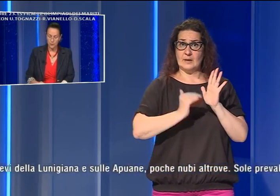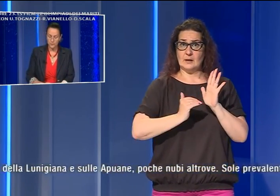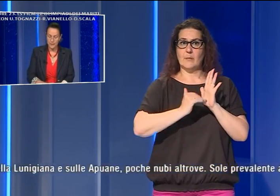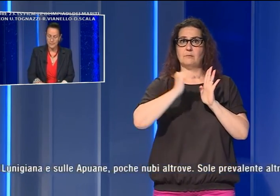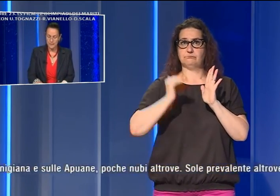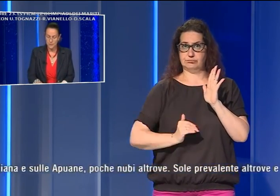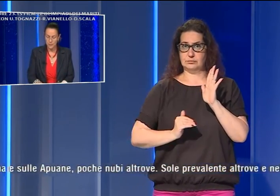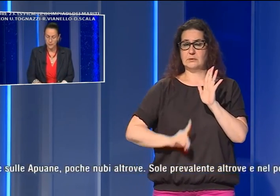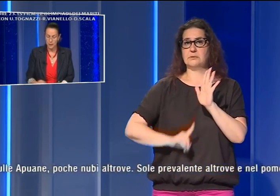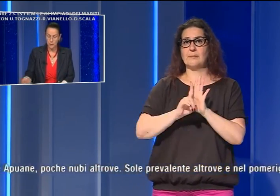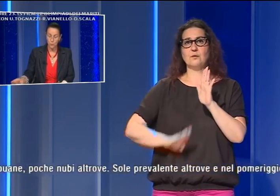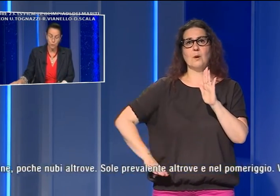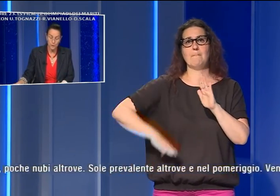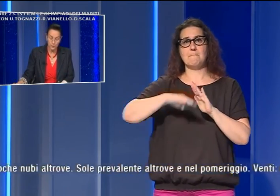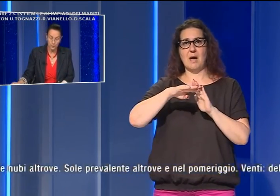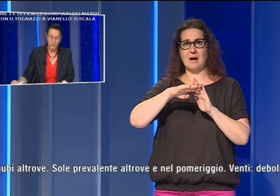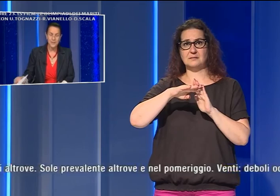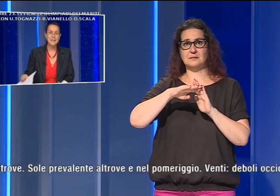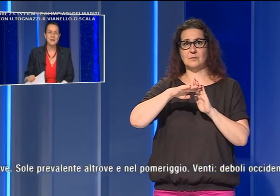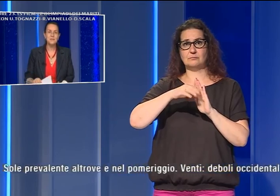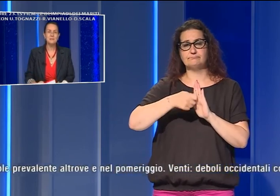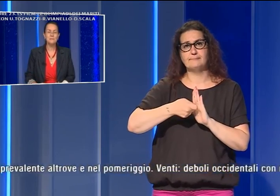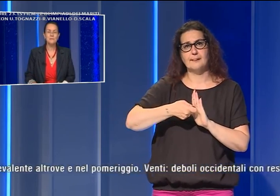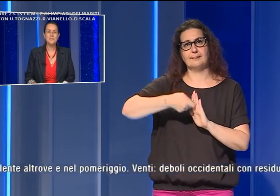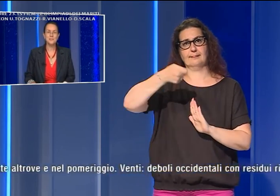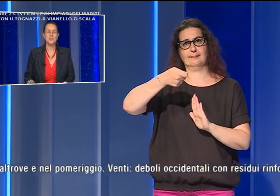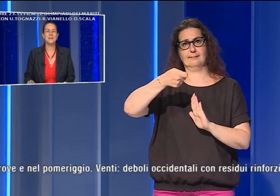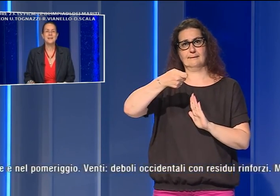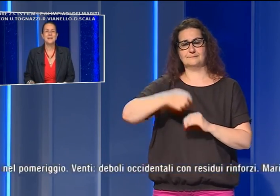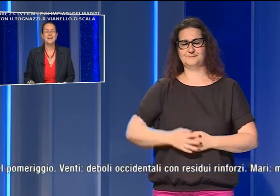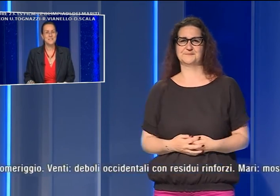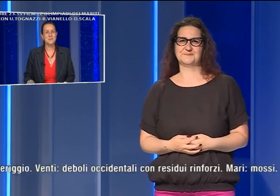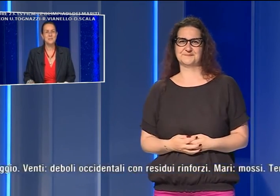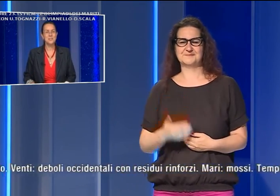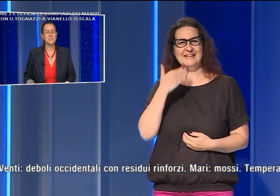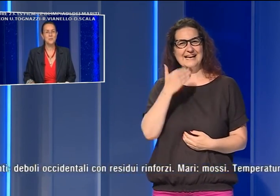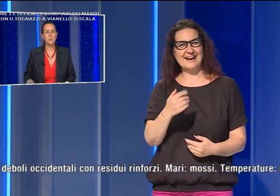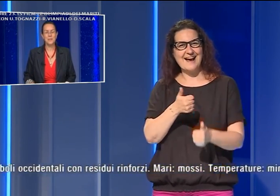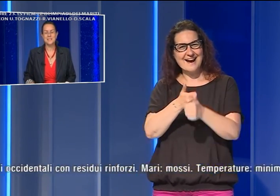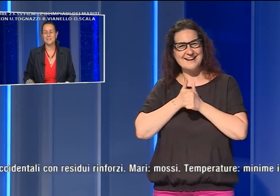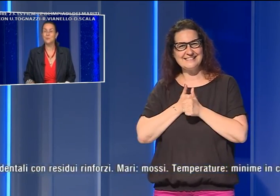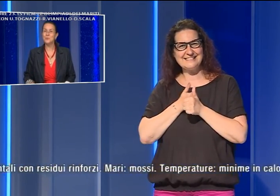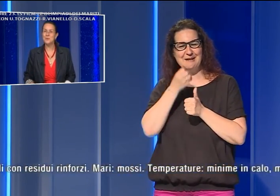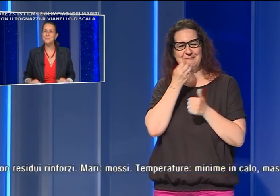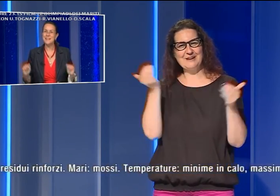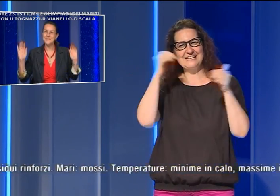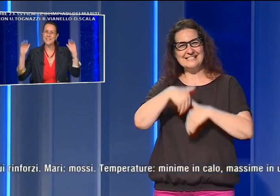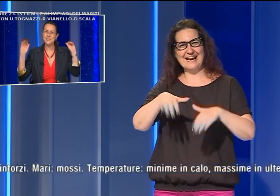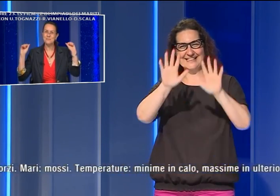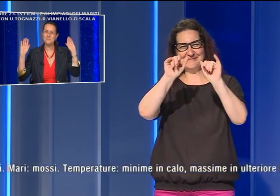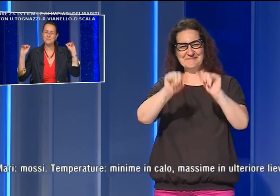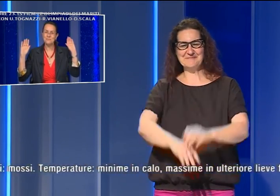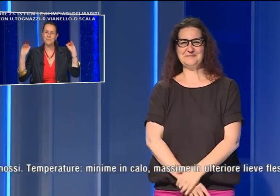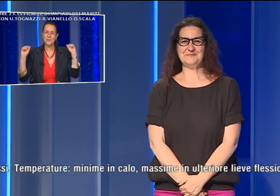calo e le massime in ulteriore lieve flessione. Grazie per averci seguito, buona serata a tutti e